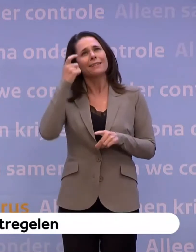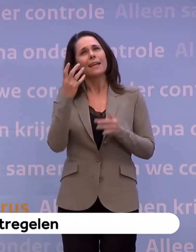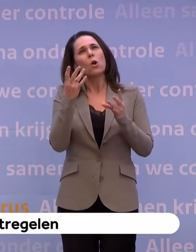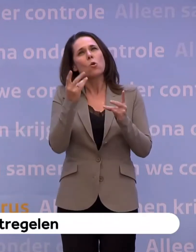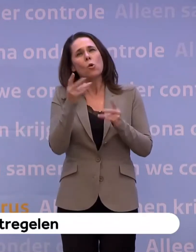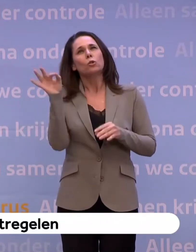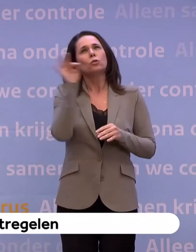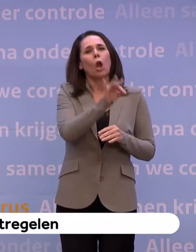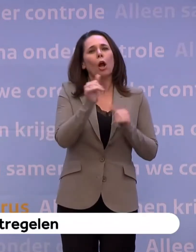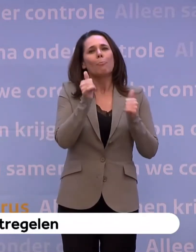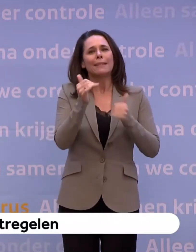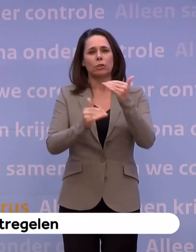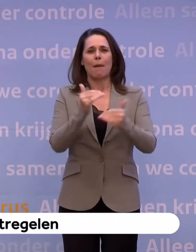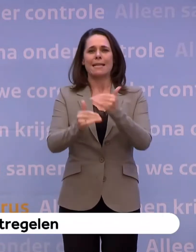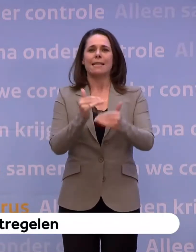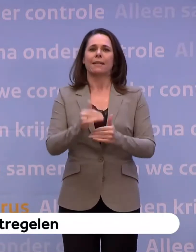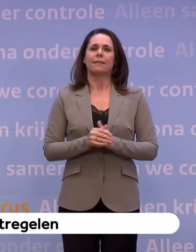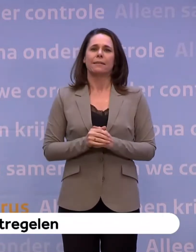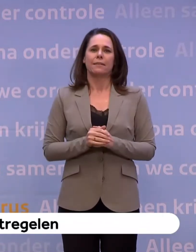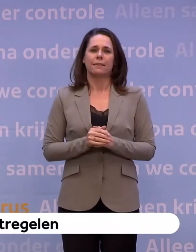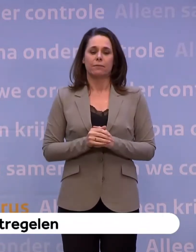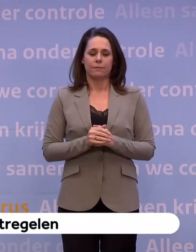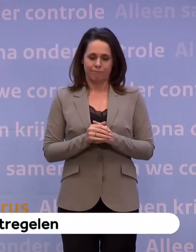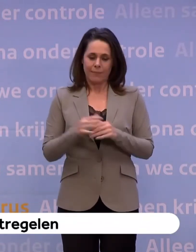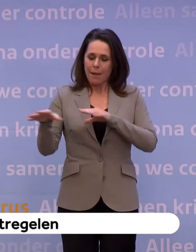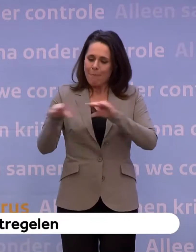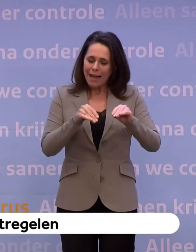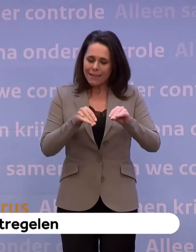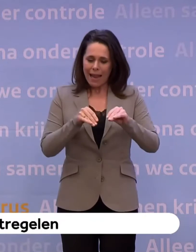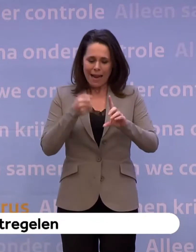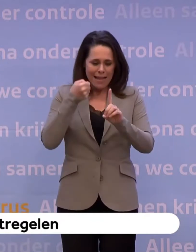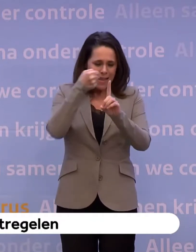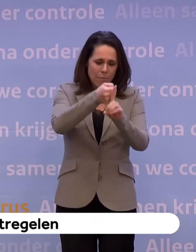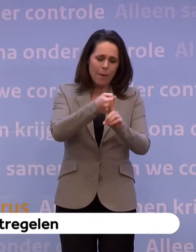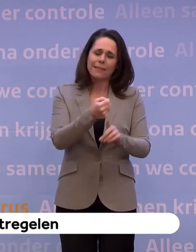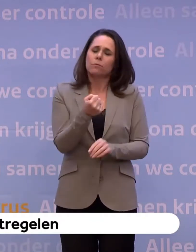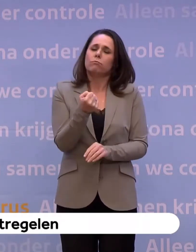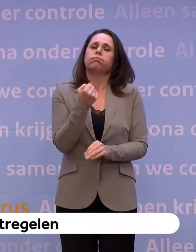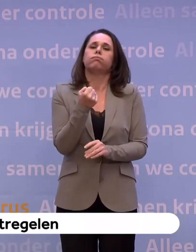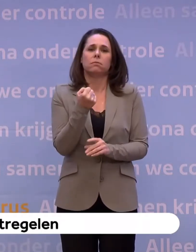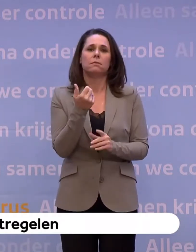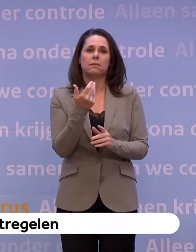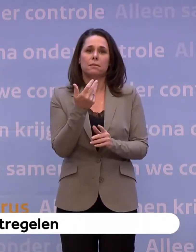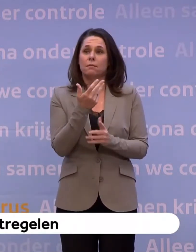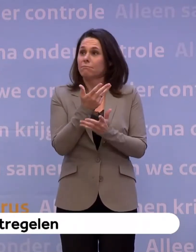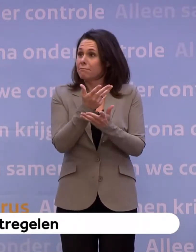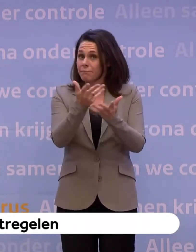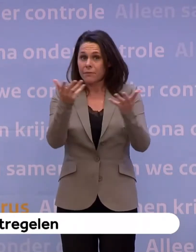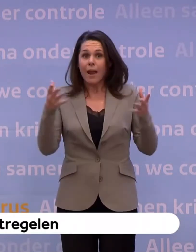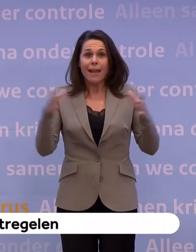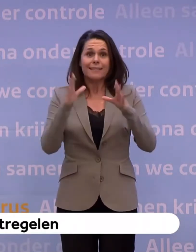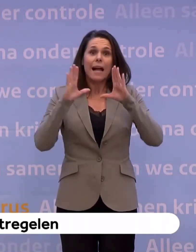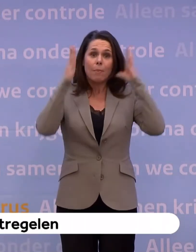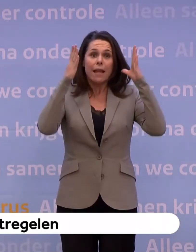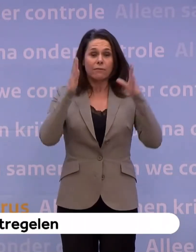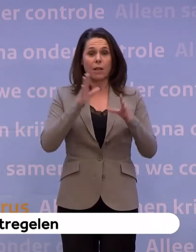terug. Want de impact van de maatregelen is en blijft enorm voor de hele samenleving, ook achter